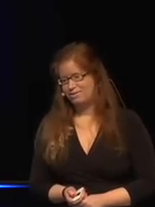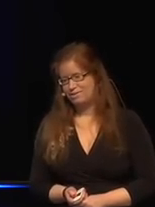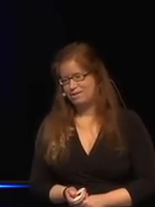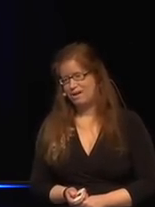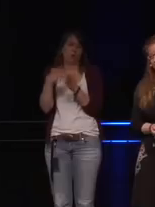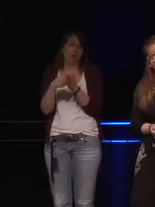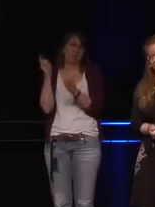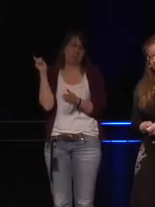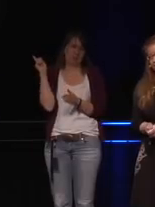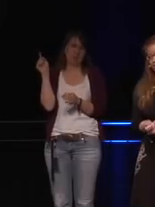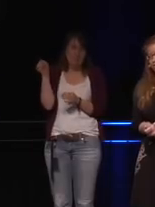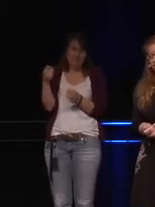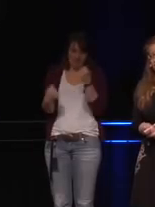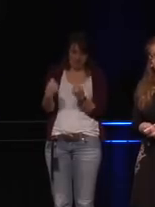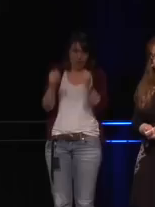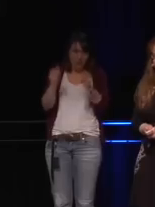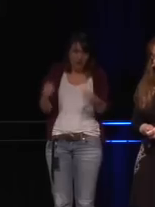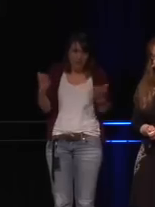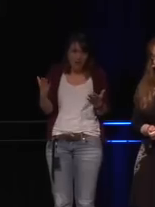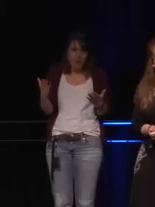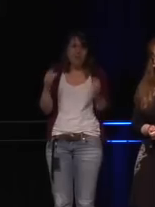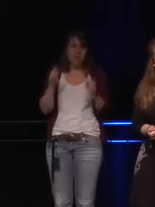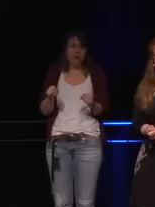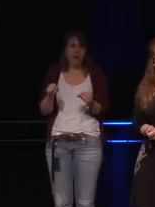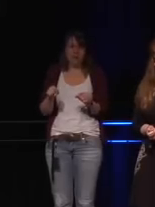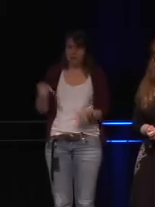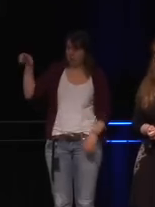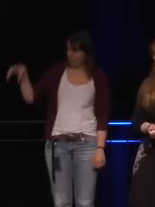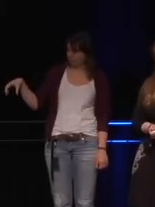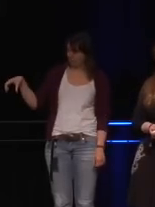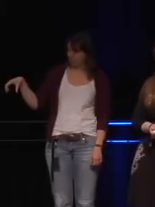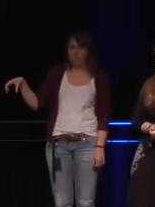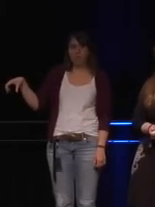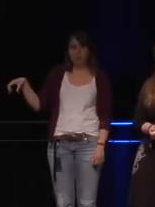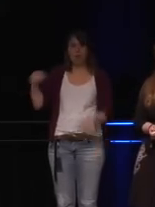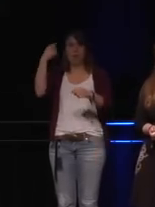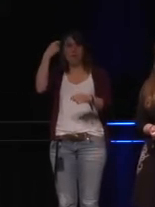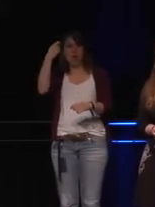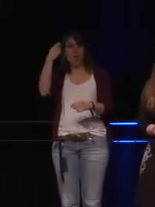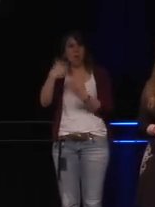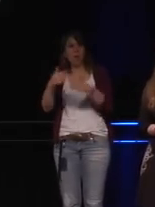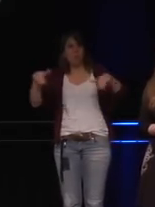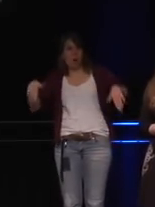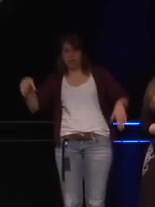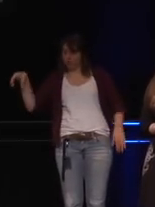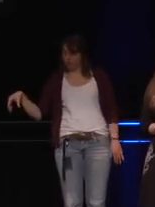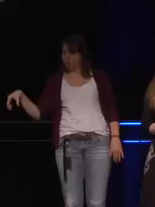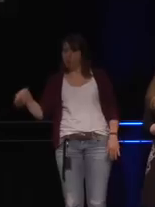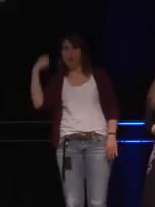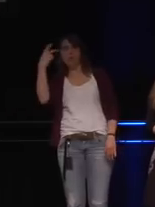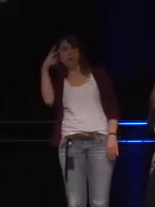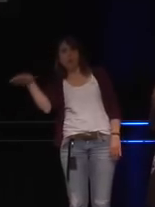Und dieses Auto kann neben dir sitzen und einen Film mit dir